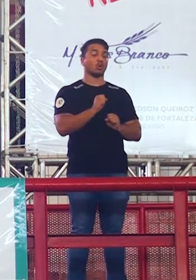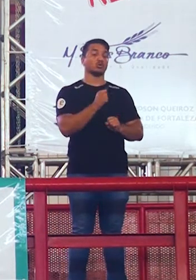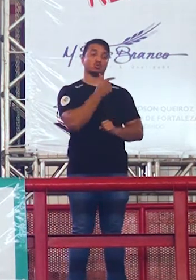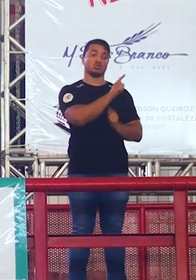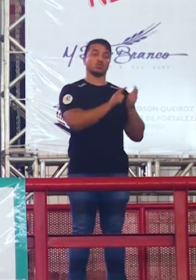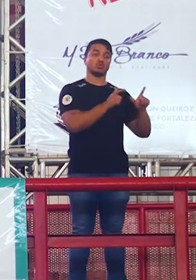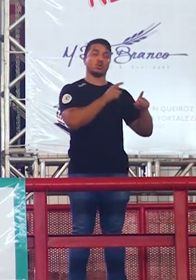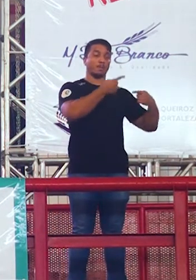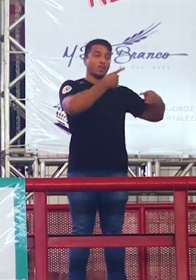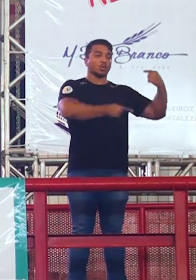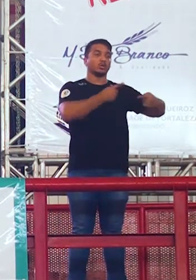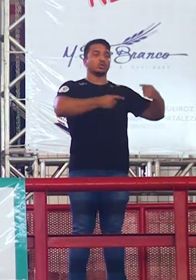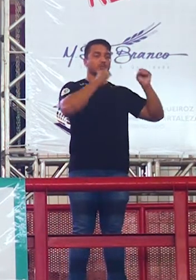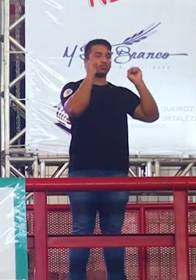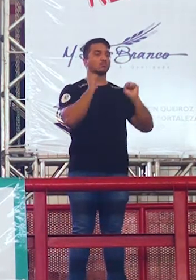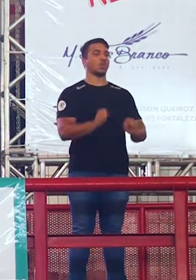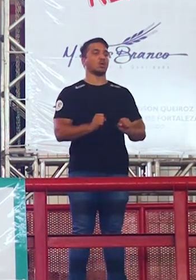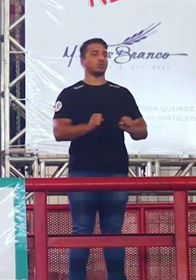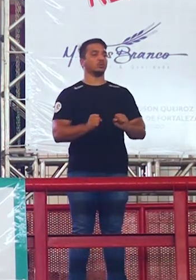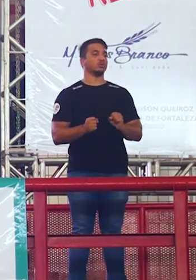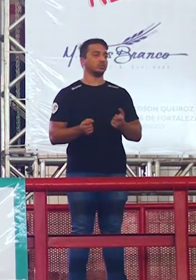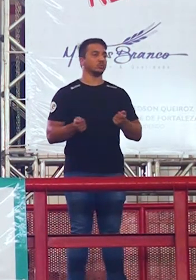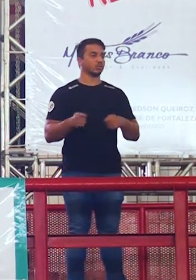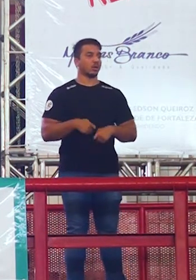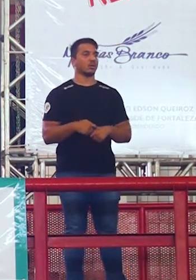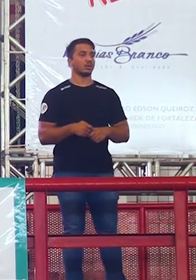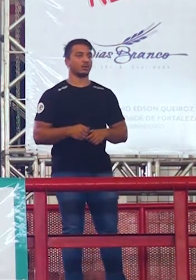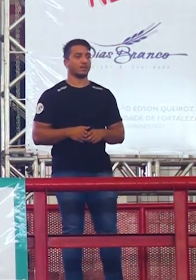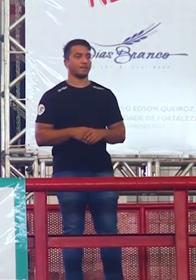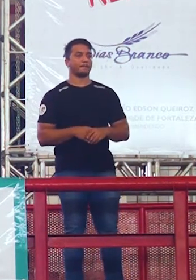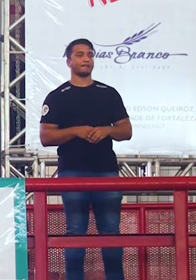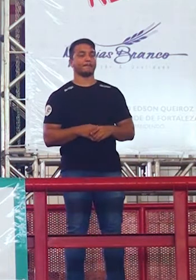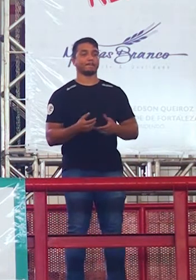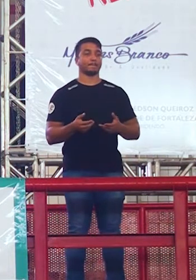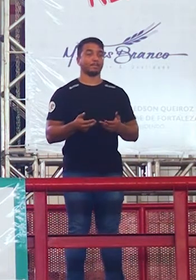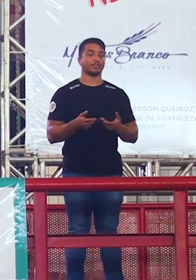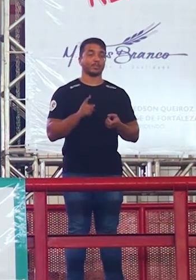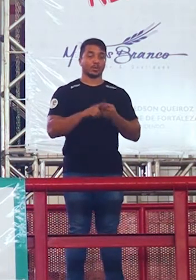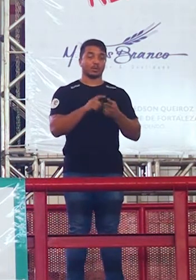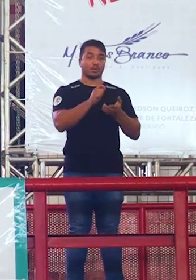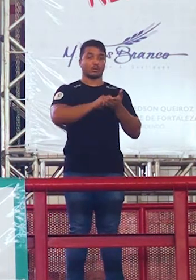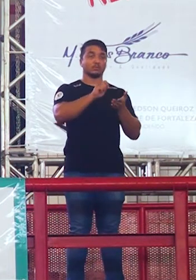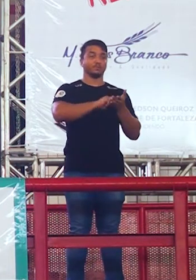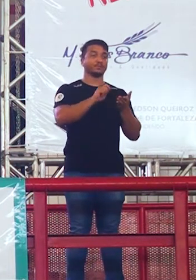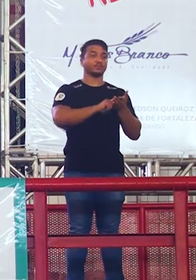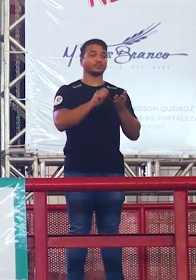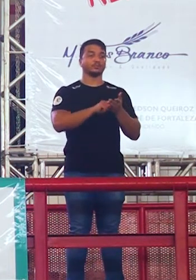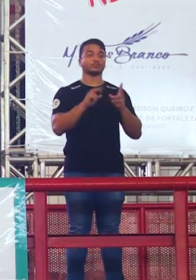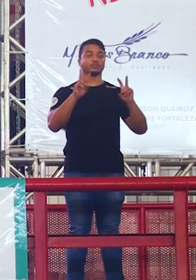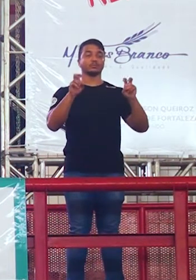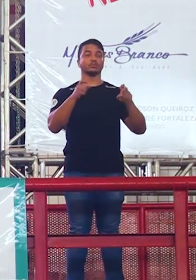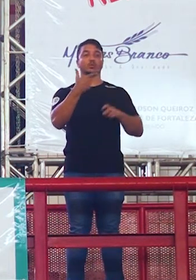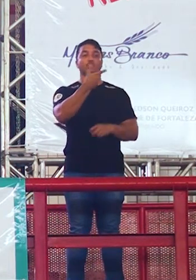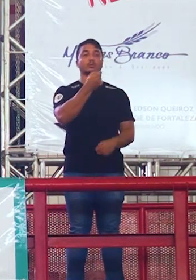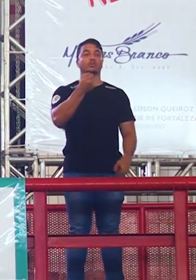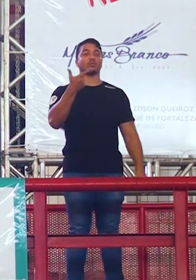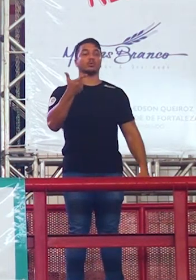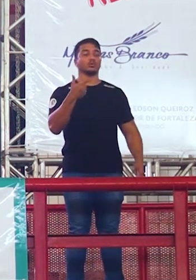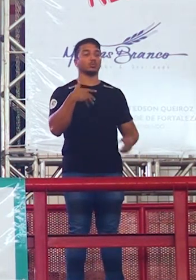política podem ou não podem? Podem galera. E anote qual foi a discussão que eles pedem em 2002.